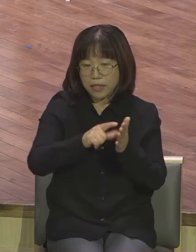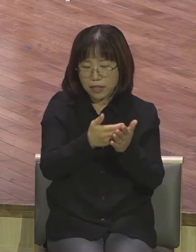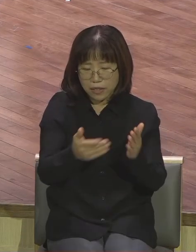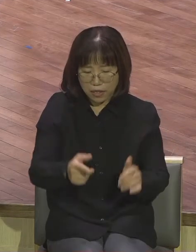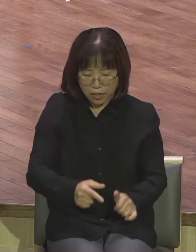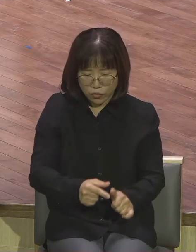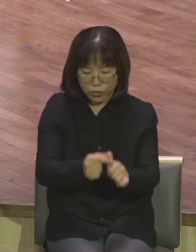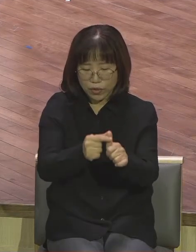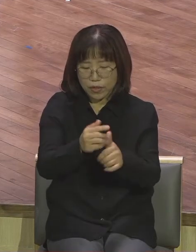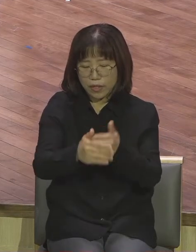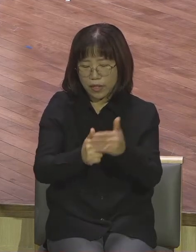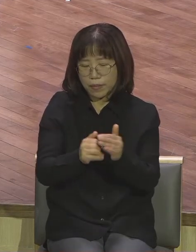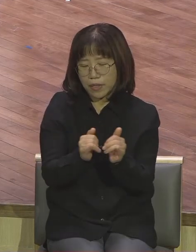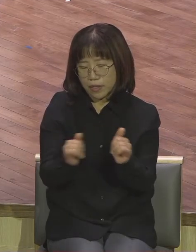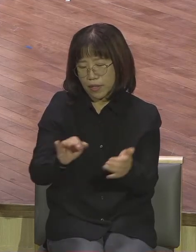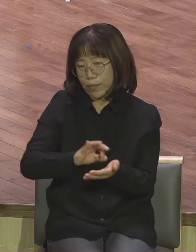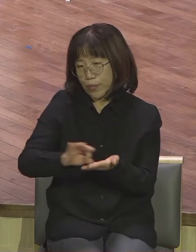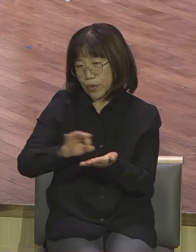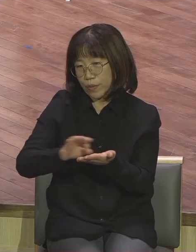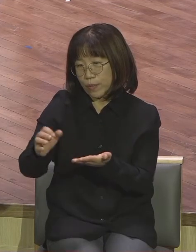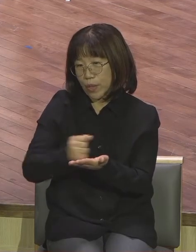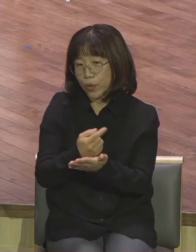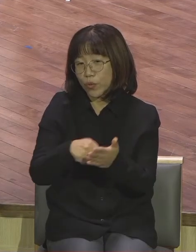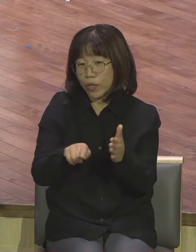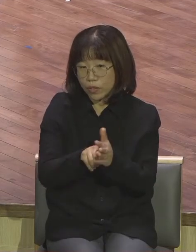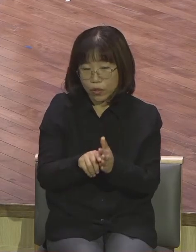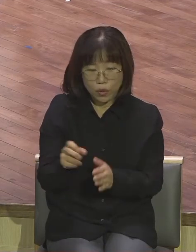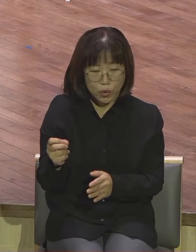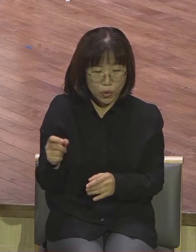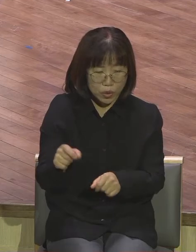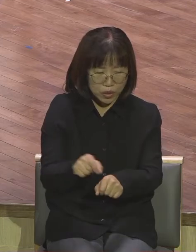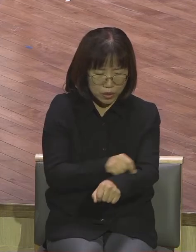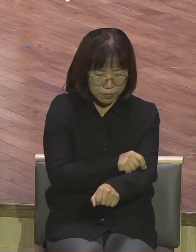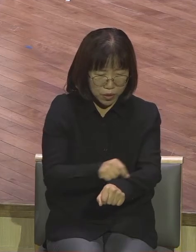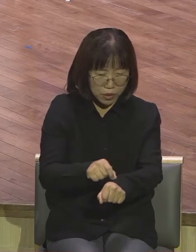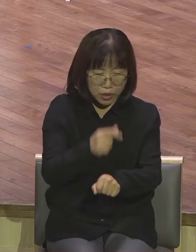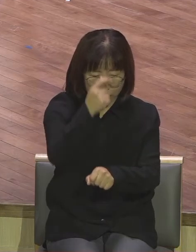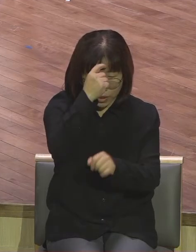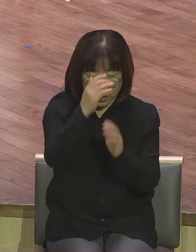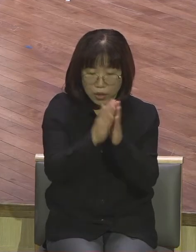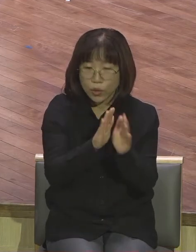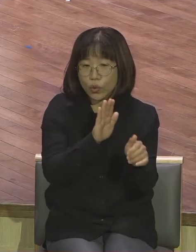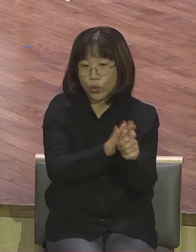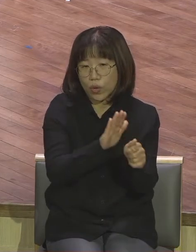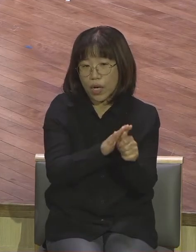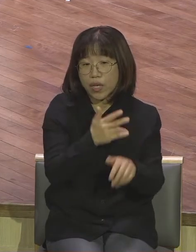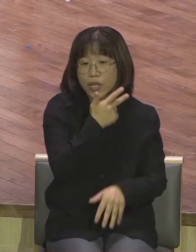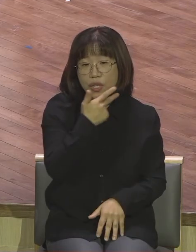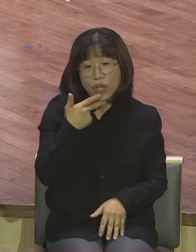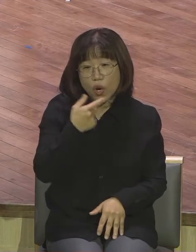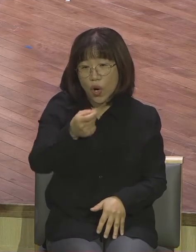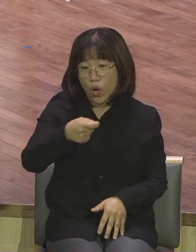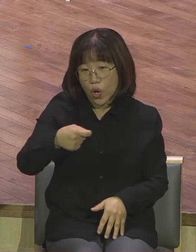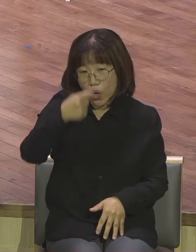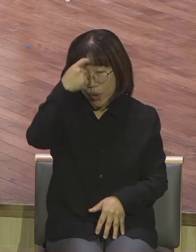사람으로 쓰임받도록 특별히 기도해야 될 기도의 내용이 있습니다 지금 영어 예배국에 계시는 필리핀